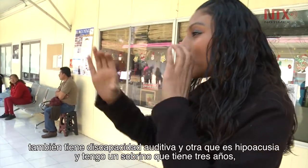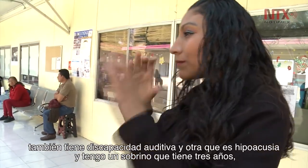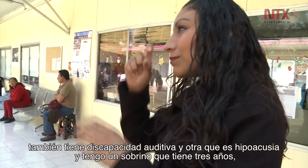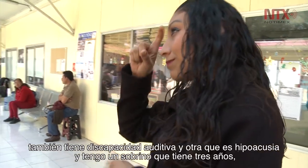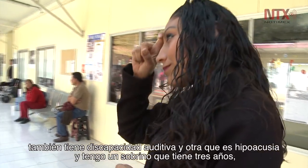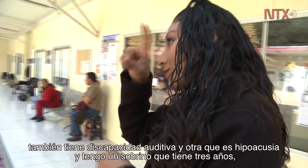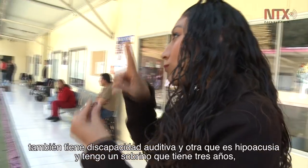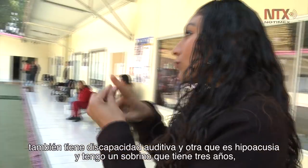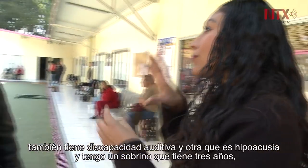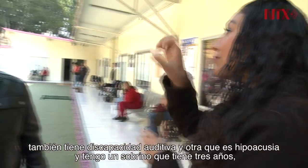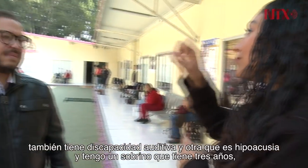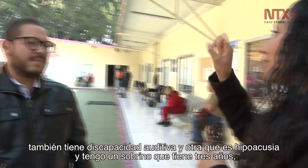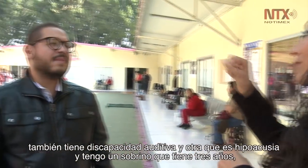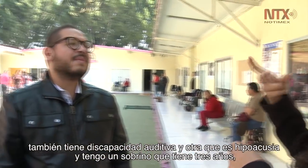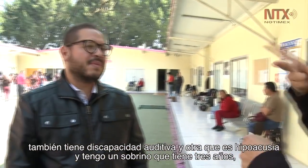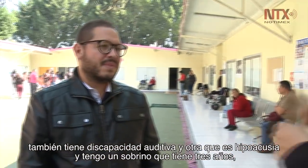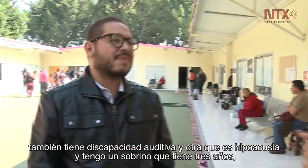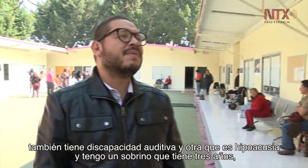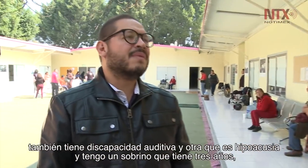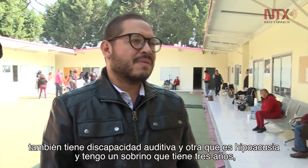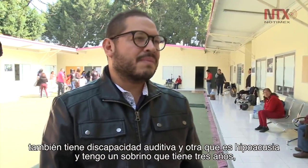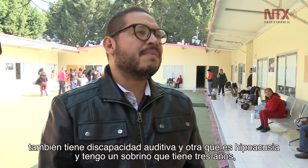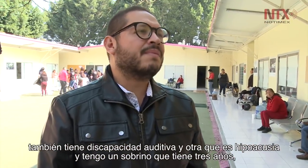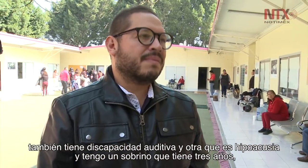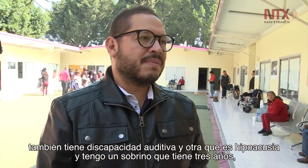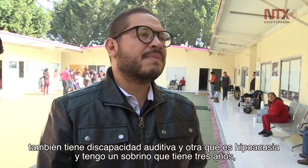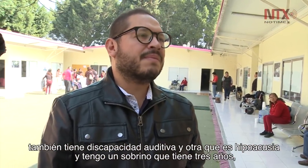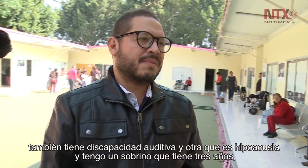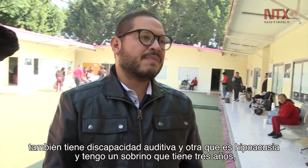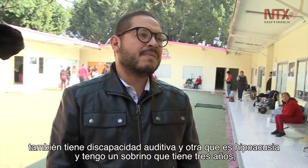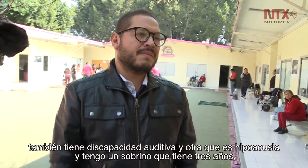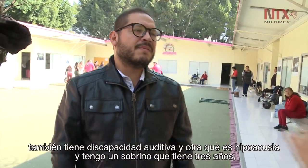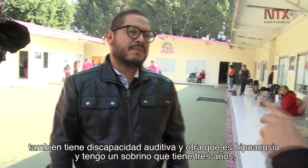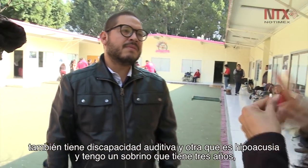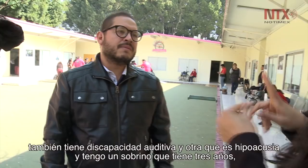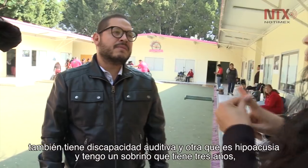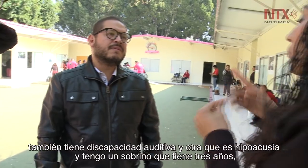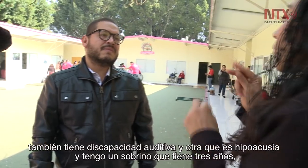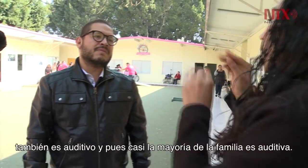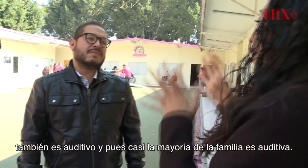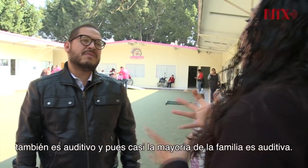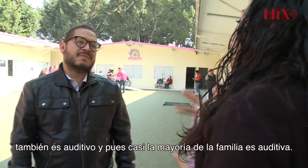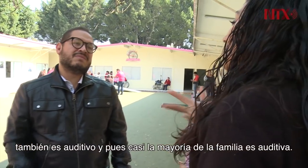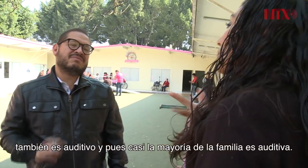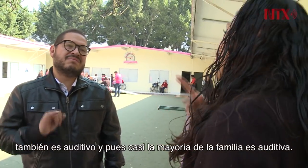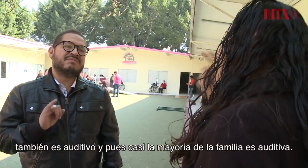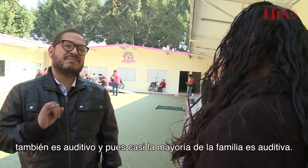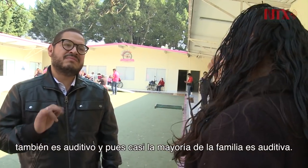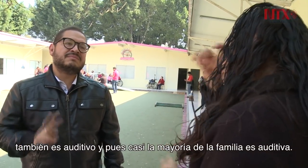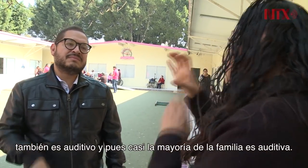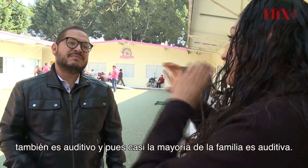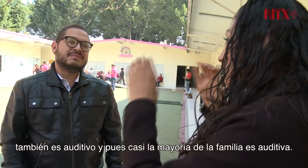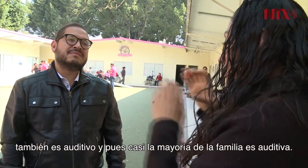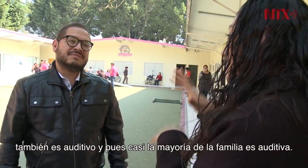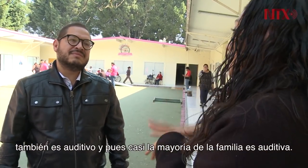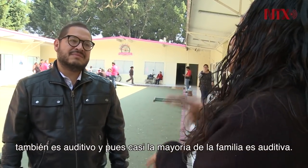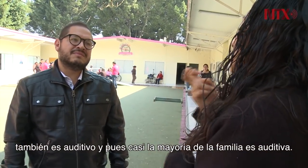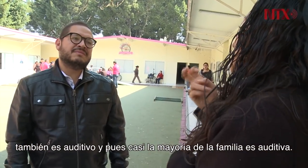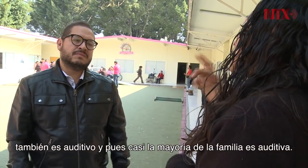hipoacusia. Y pues tengo un sobrino que tiene tres años, también es auditivo. Y pues